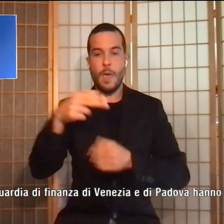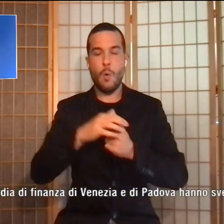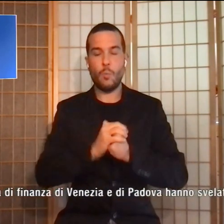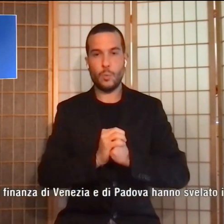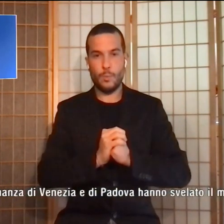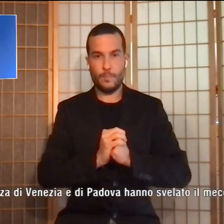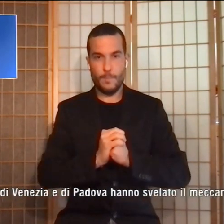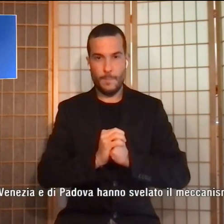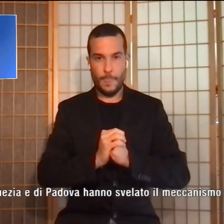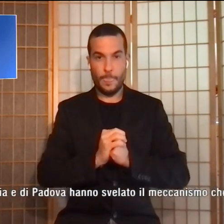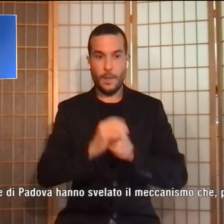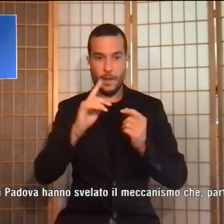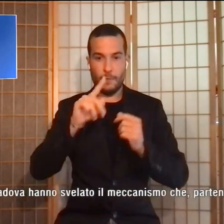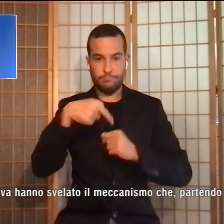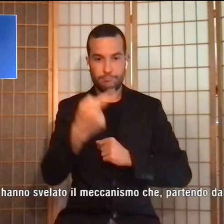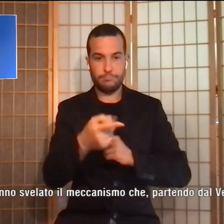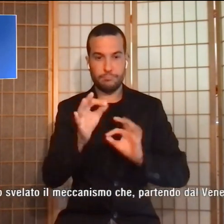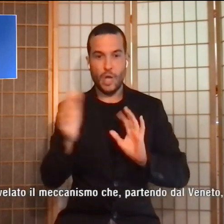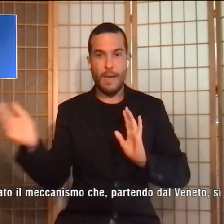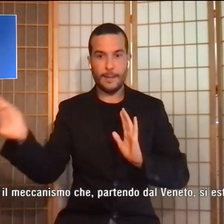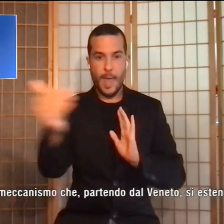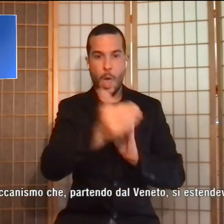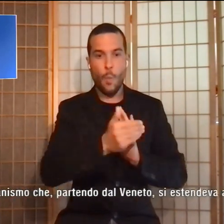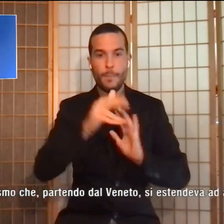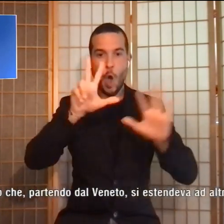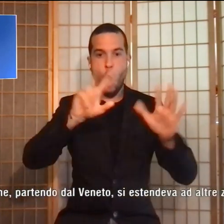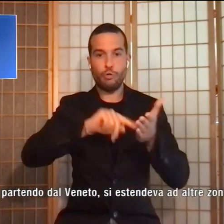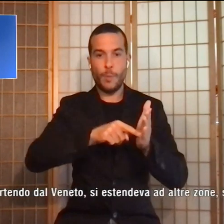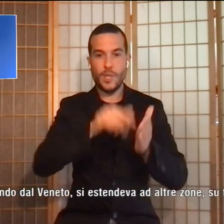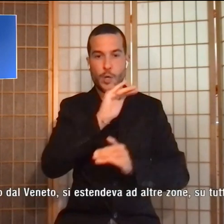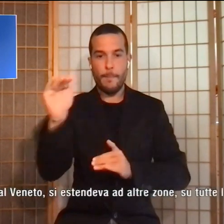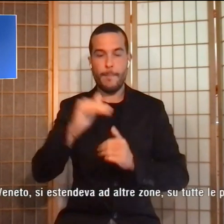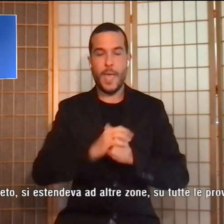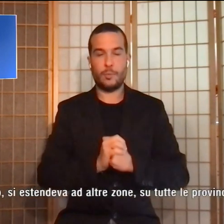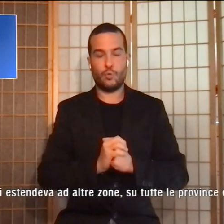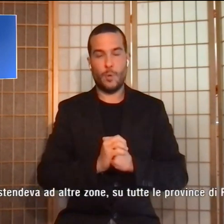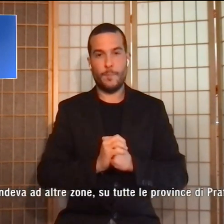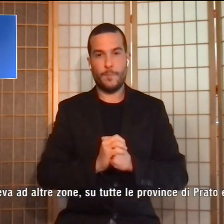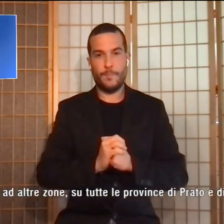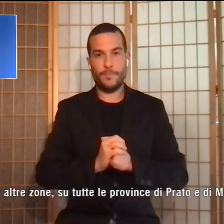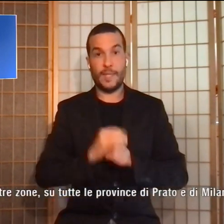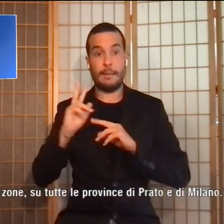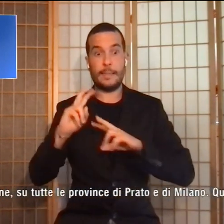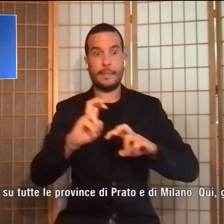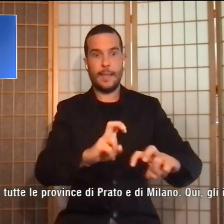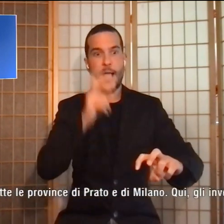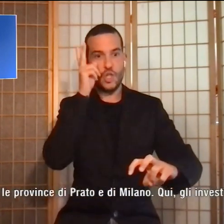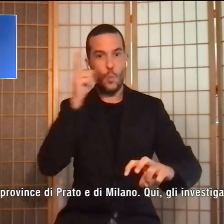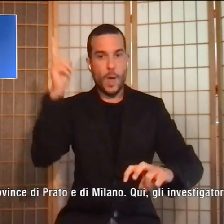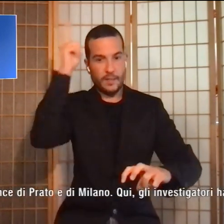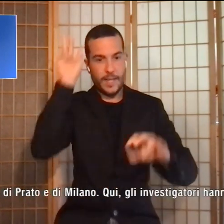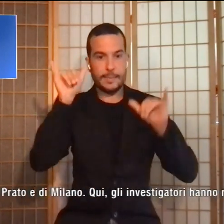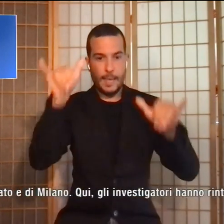conseguente recupero di 8 milioni e mezzo. Le indagini della Guardia di Finanza di Venezia e